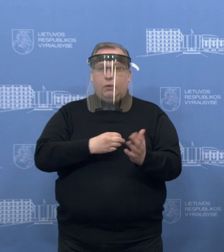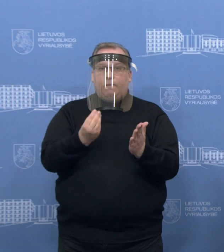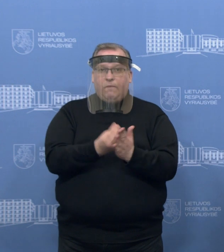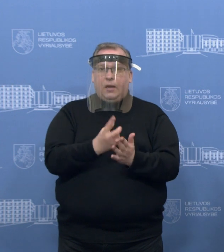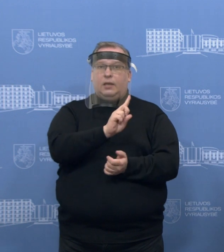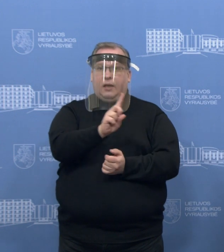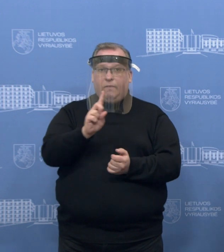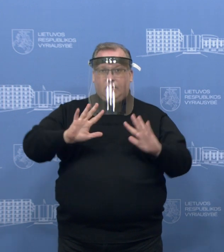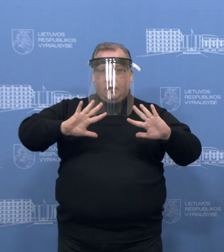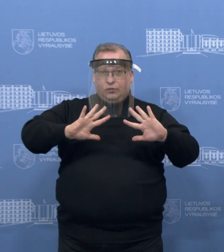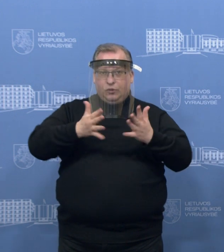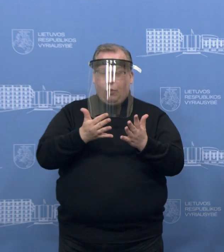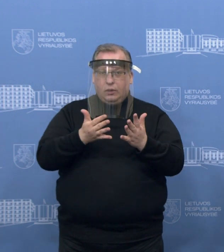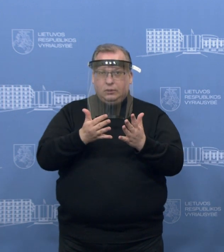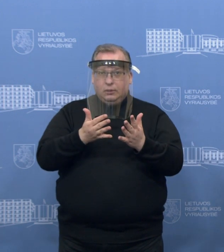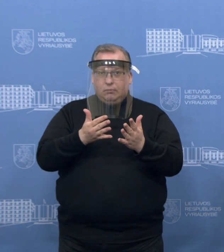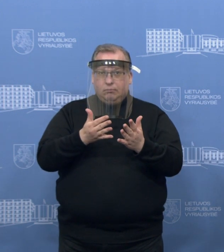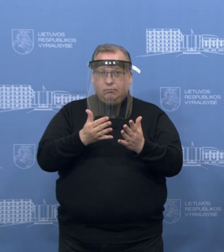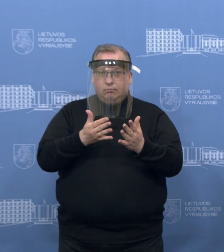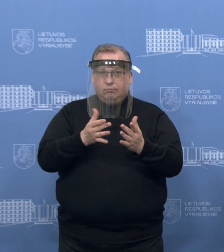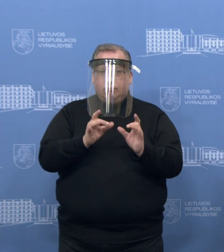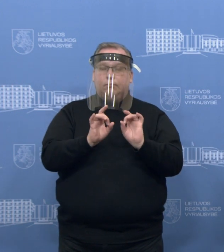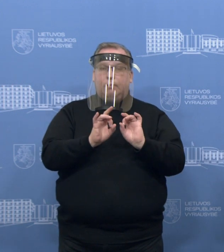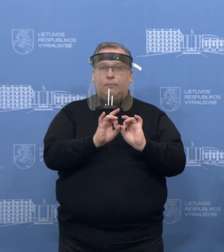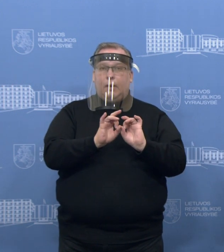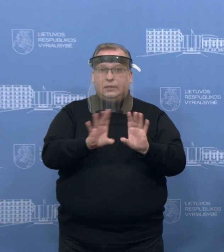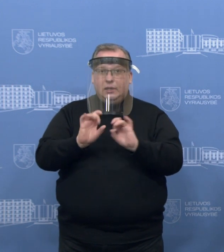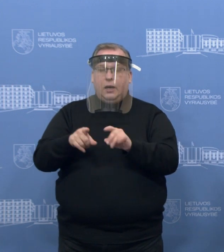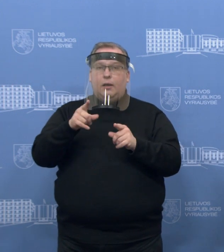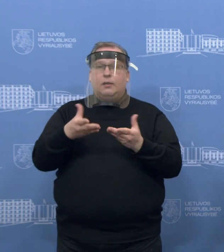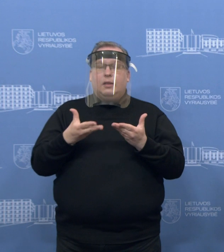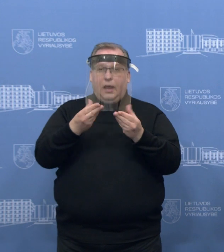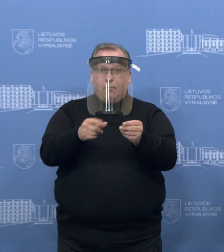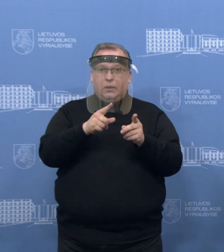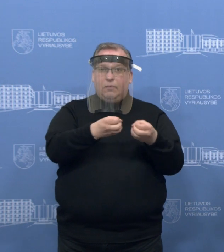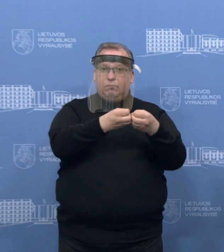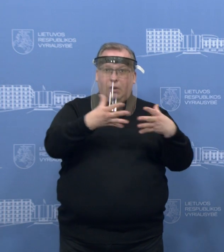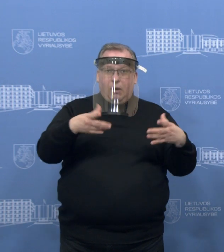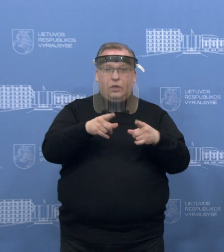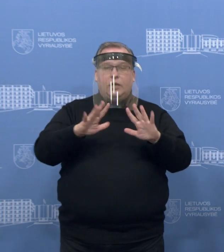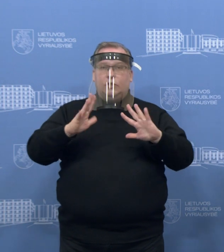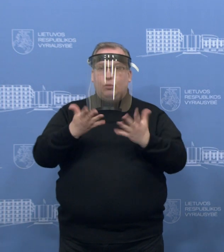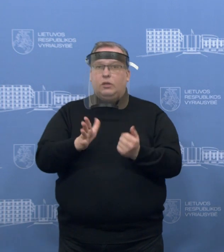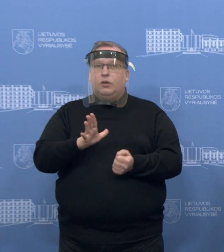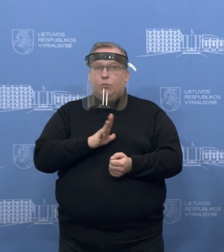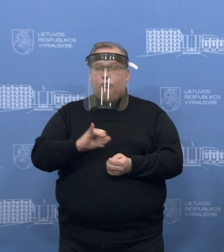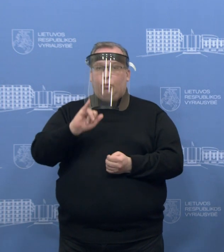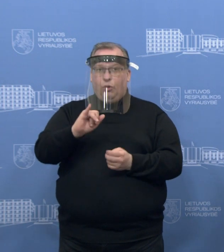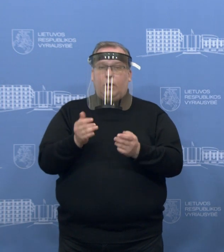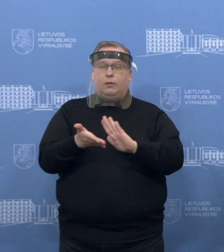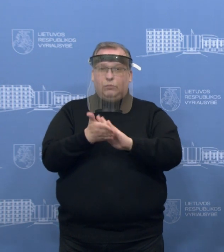situaciją individualiai, kokios priežasys lėmė, kad tas proturkis arba ta situacija nebuvo suvaldyta, jis